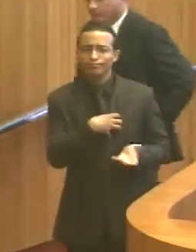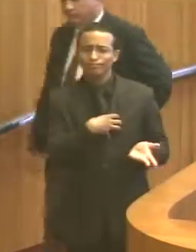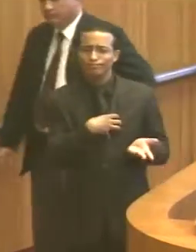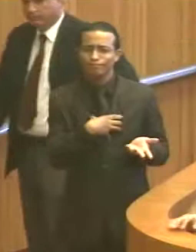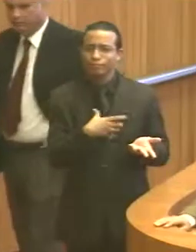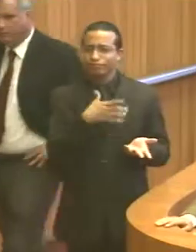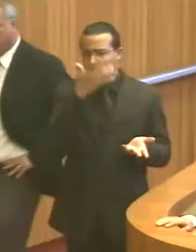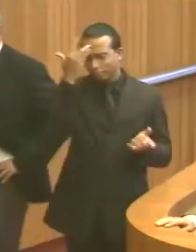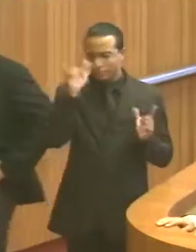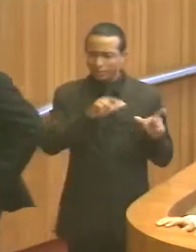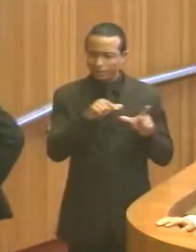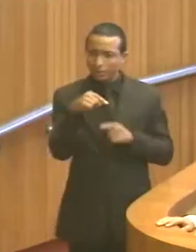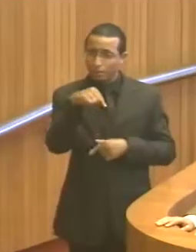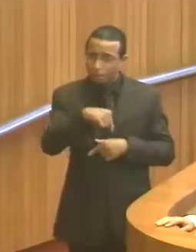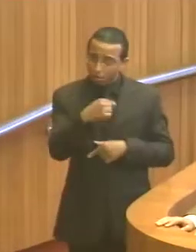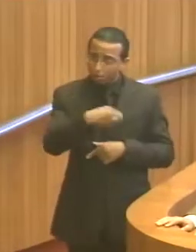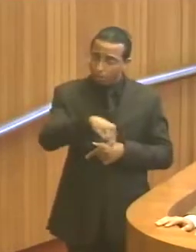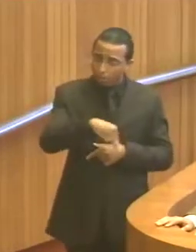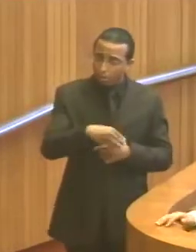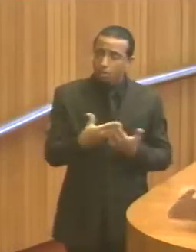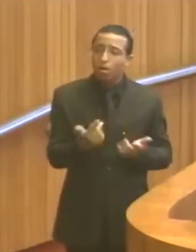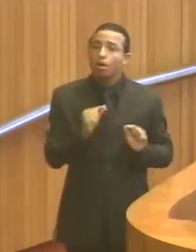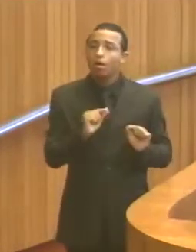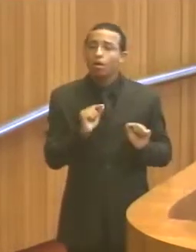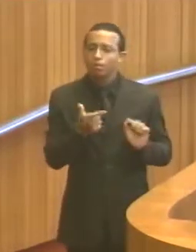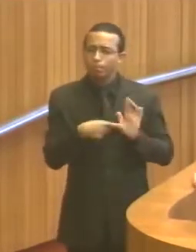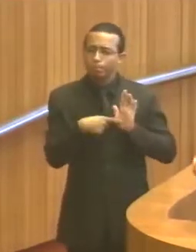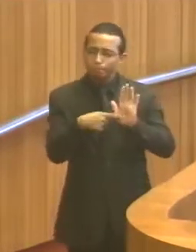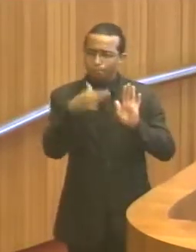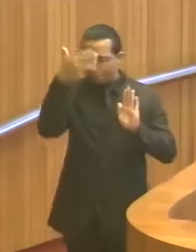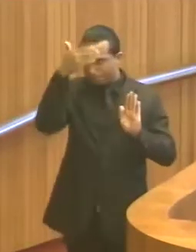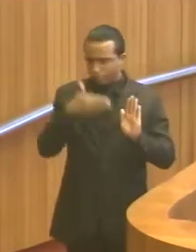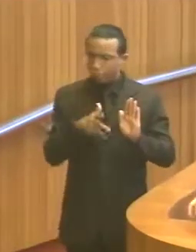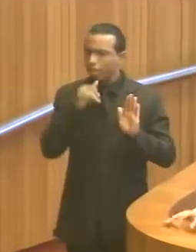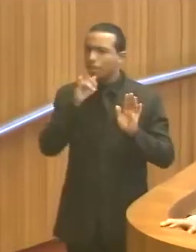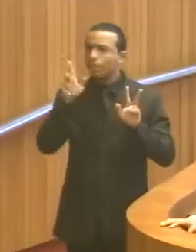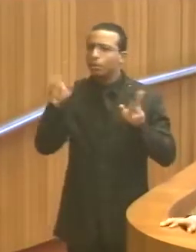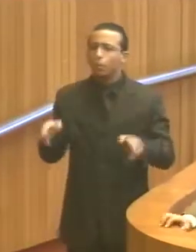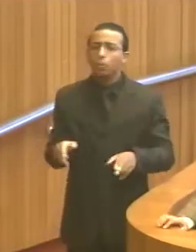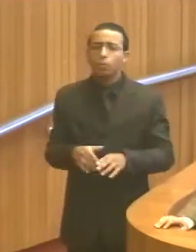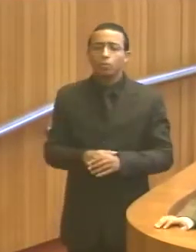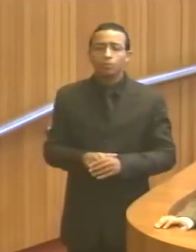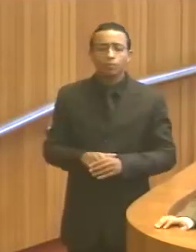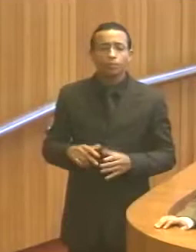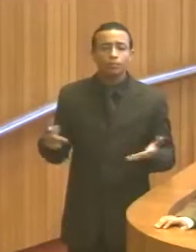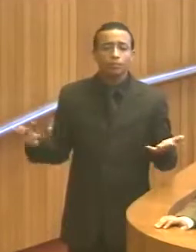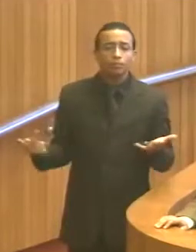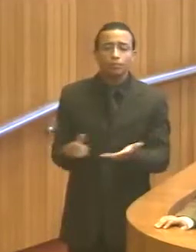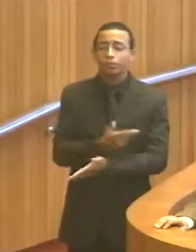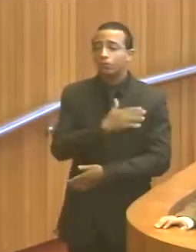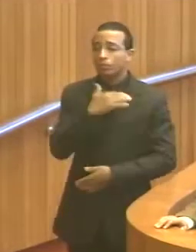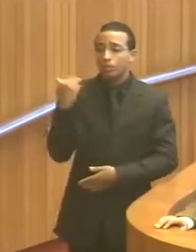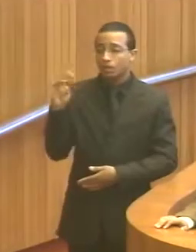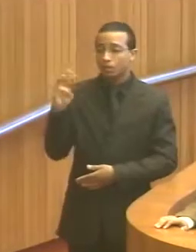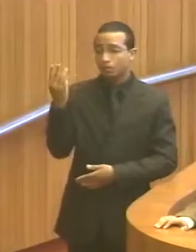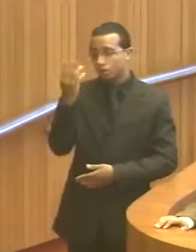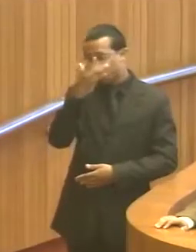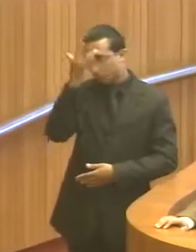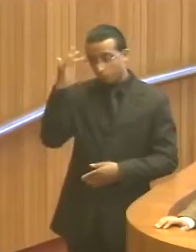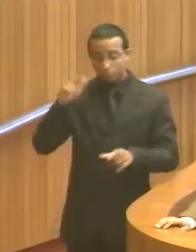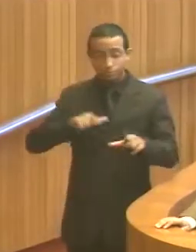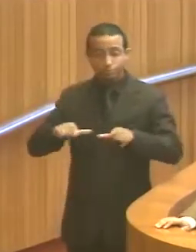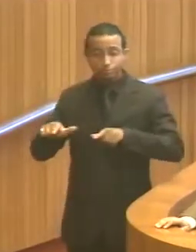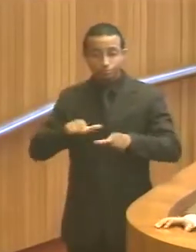são submetidos os trabalhadores maranhenses, que fica demonstrado no caso da morte de três